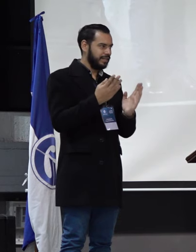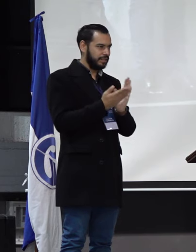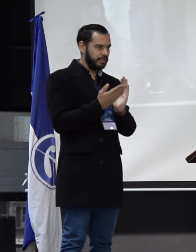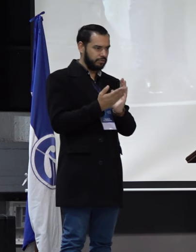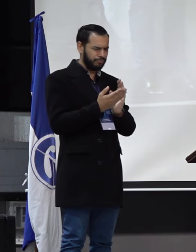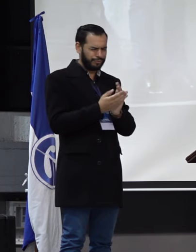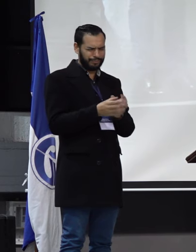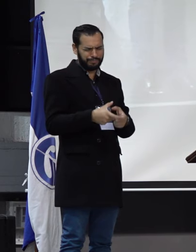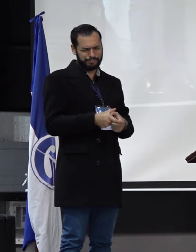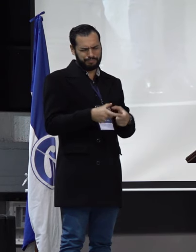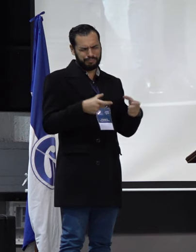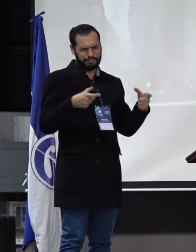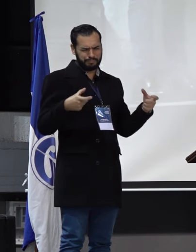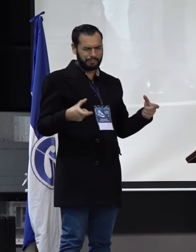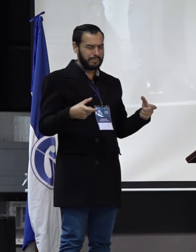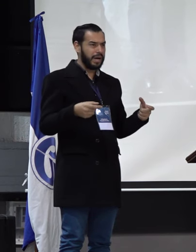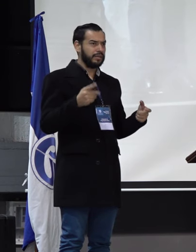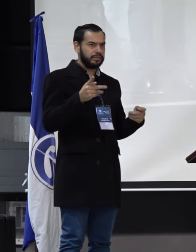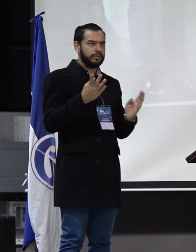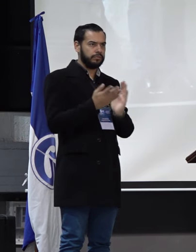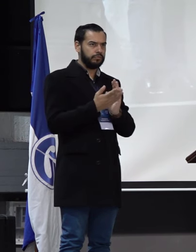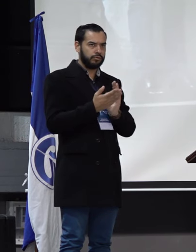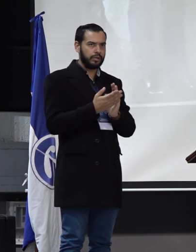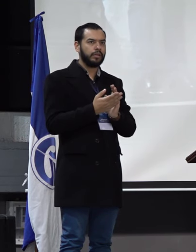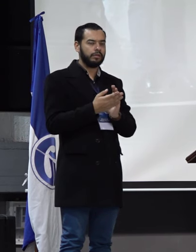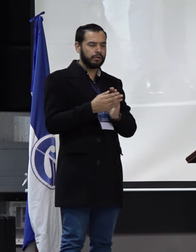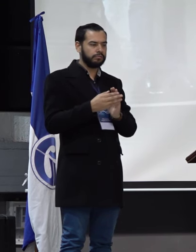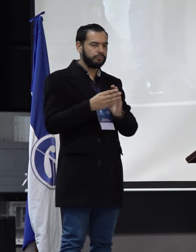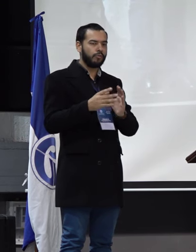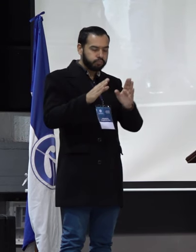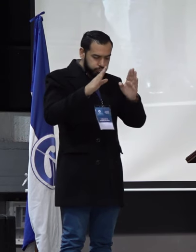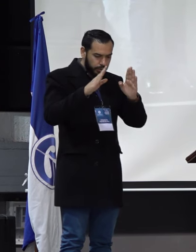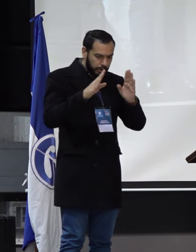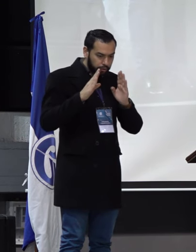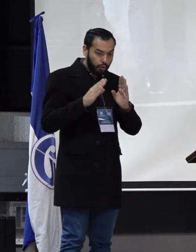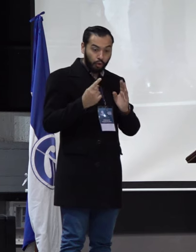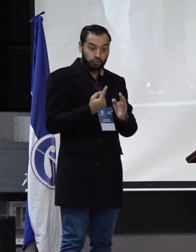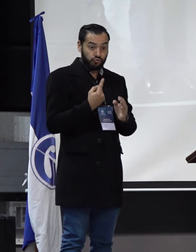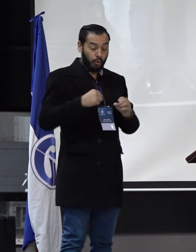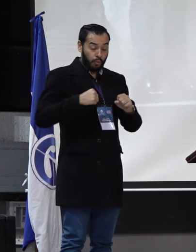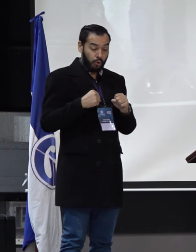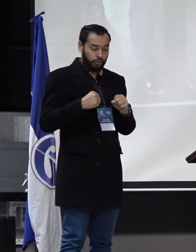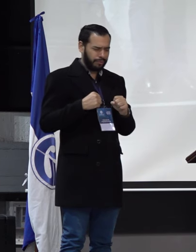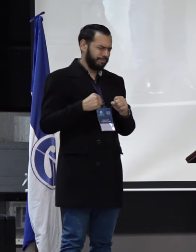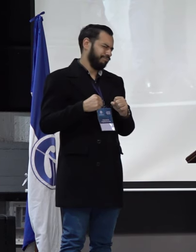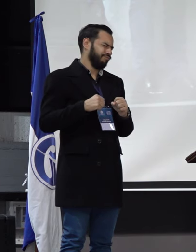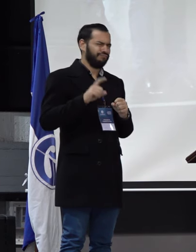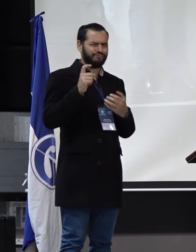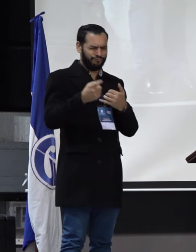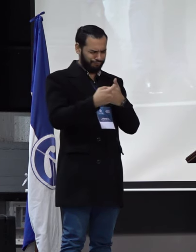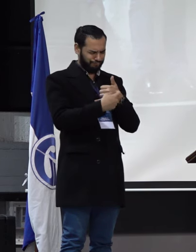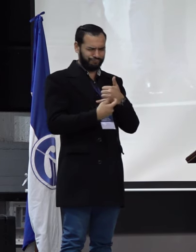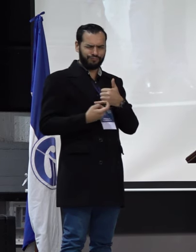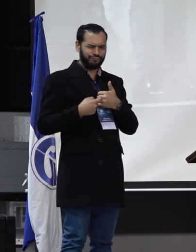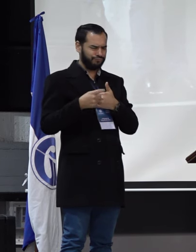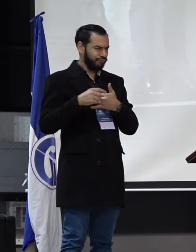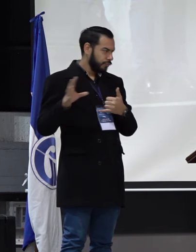que somos más que los que están estudiando, se escuche. Y no se escuche solamente en Bogotá, se escuche en todas partes.